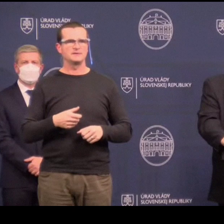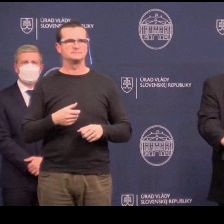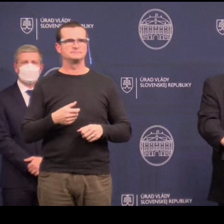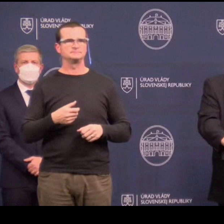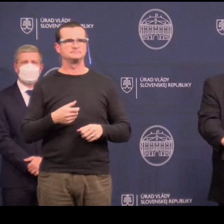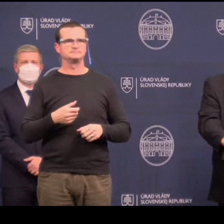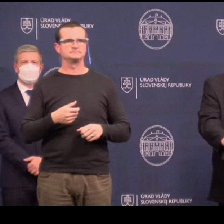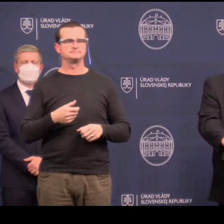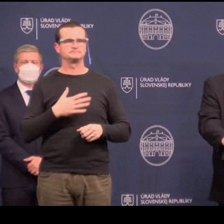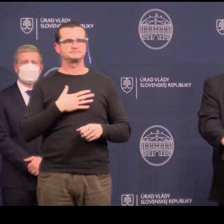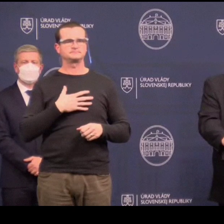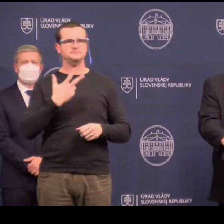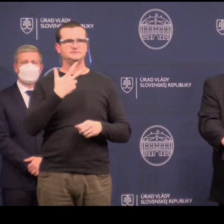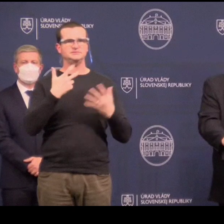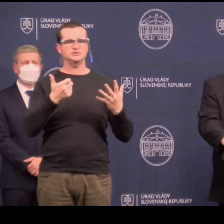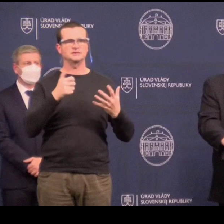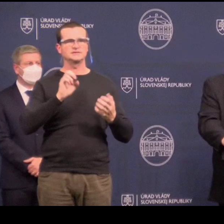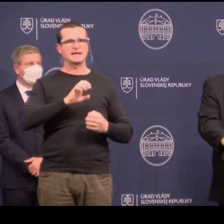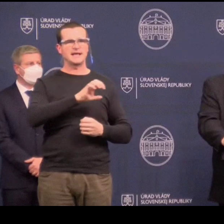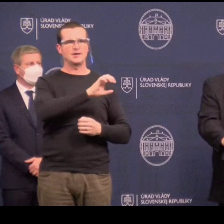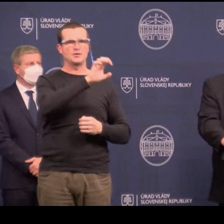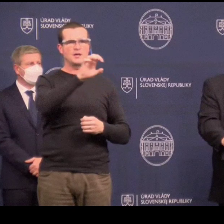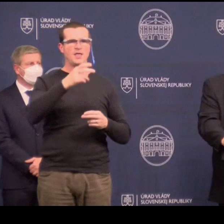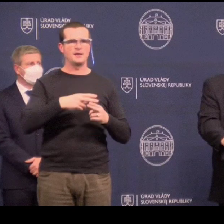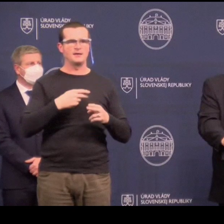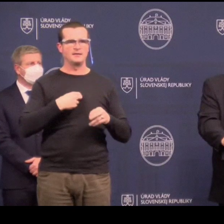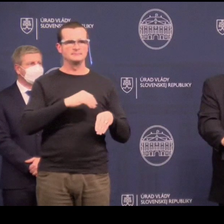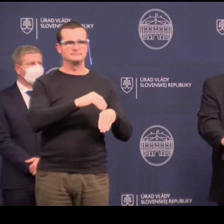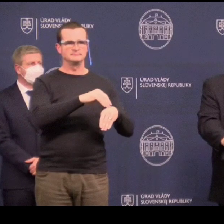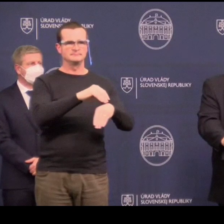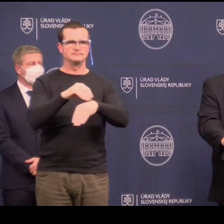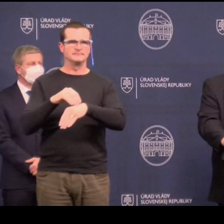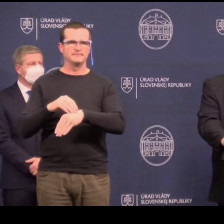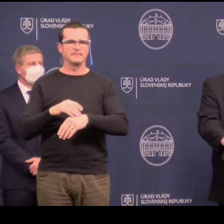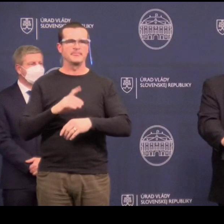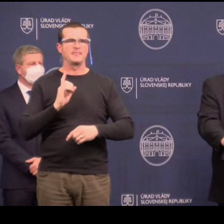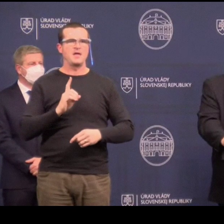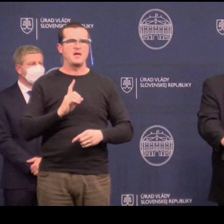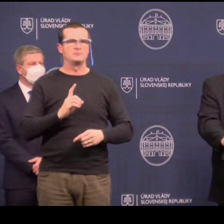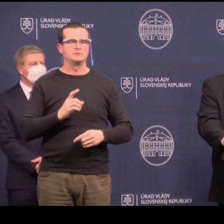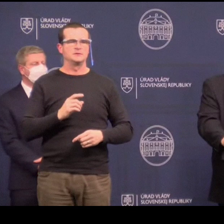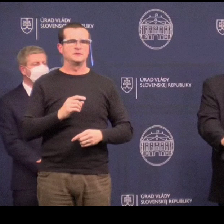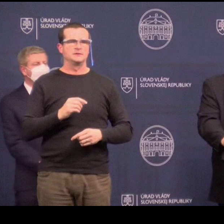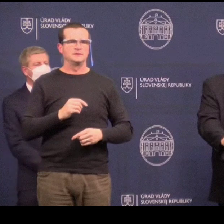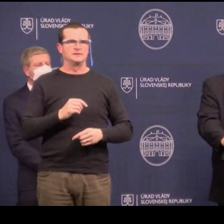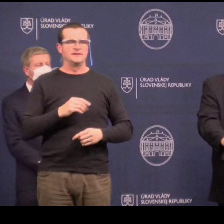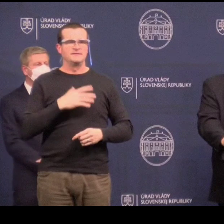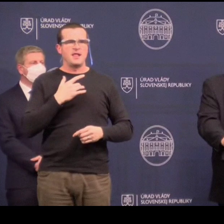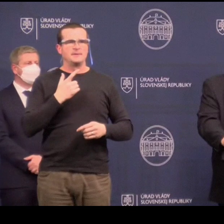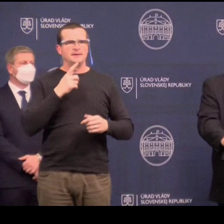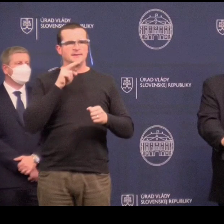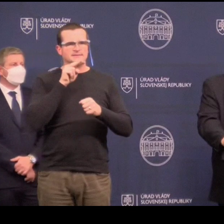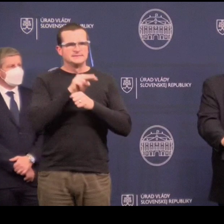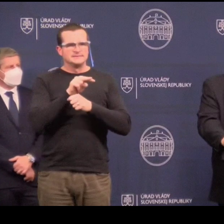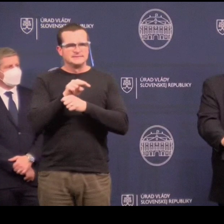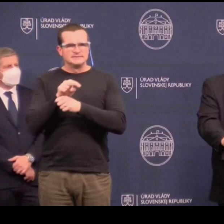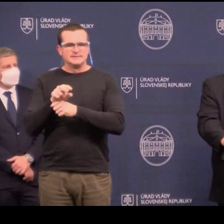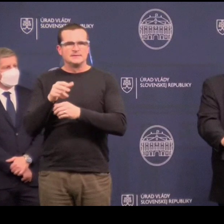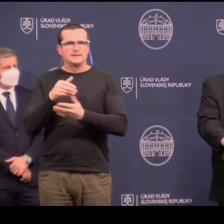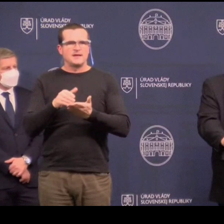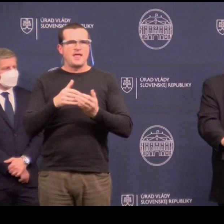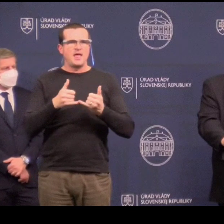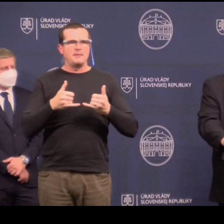Moji 36 regionálnych hygienikov týmto vyzývam, aby veľmi pozdorne sledovali naďalej